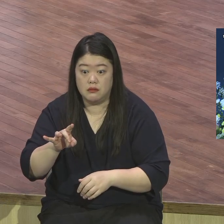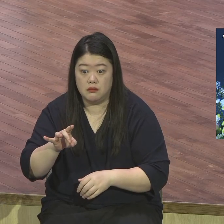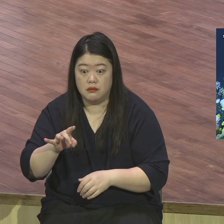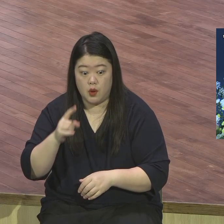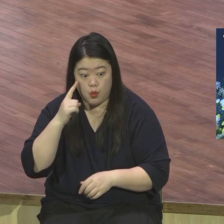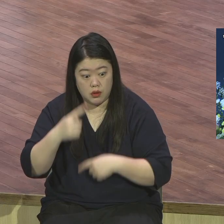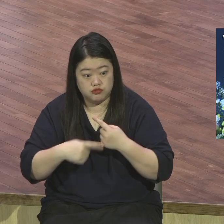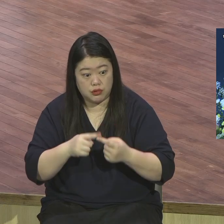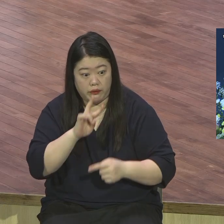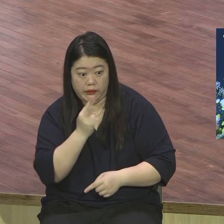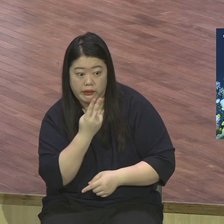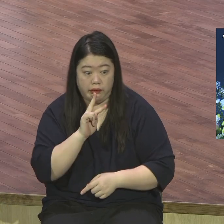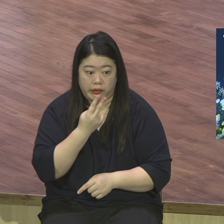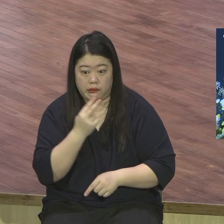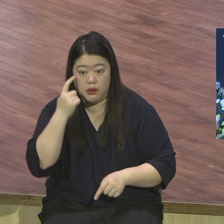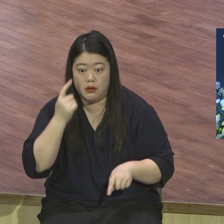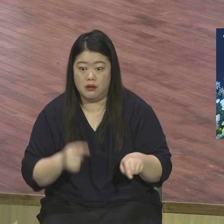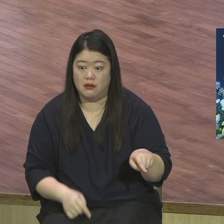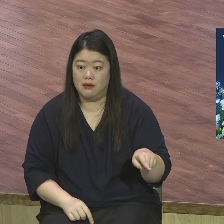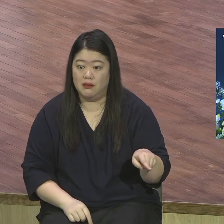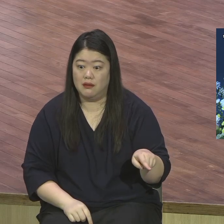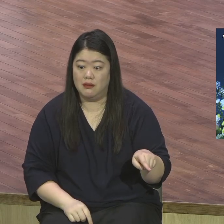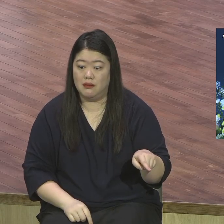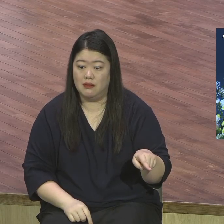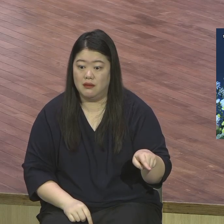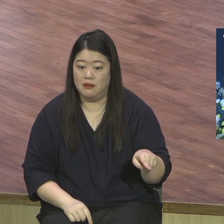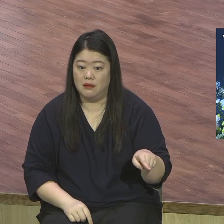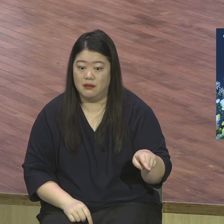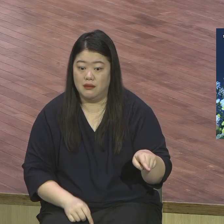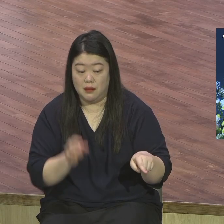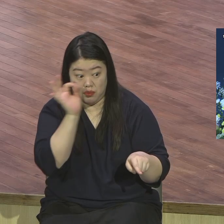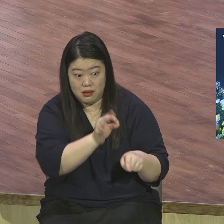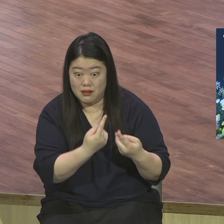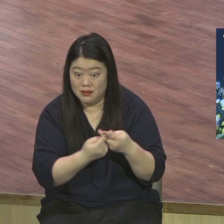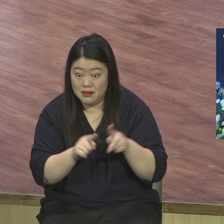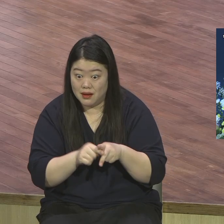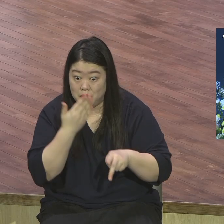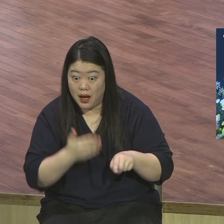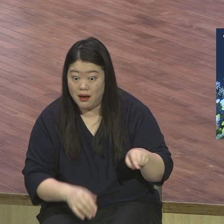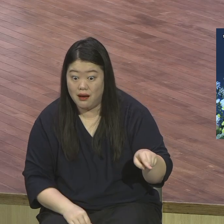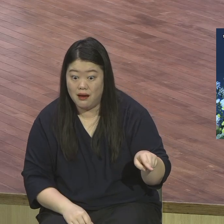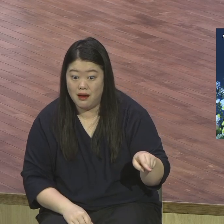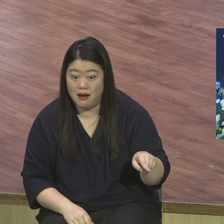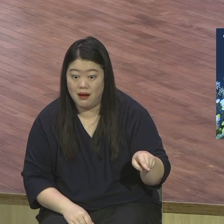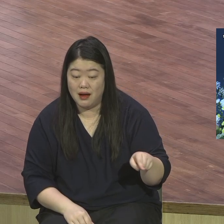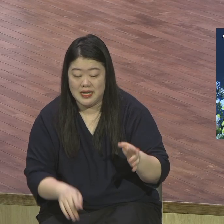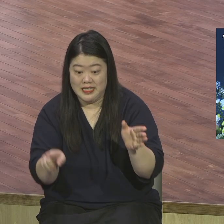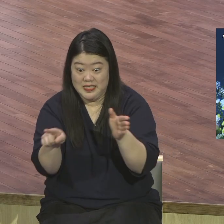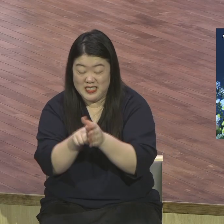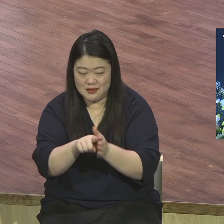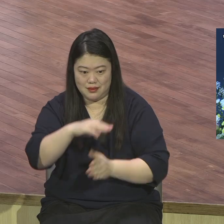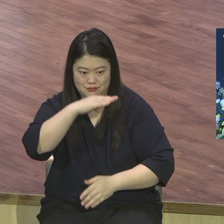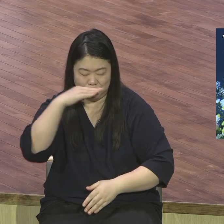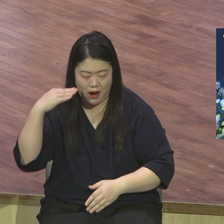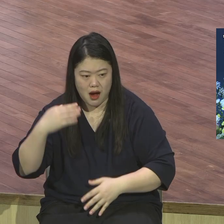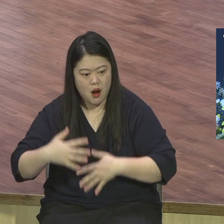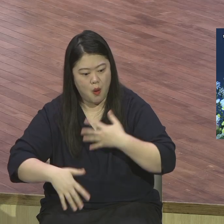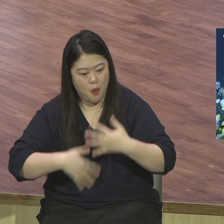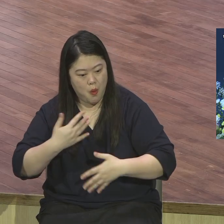우리가 보면 정말 어처구니 없지요 지금 예수님은 하나님의 일을 이루기